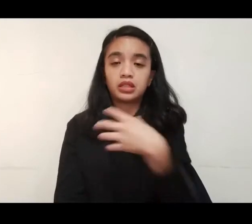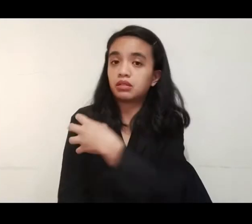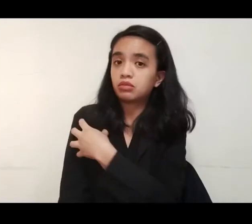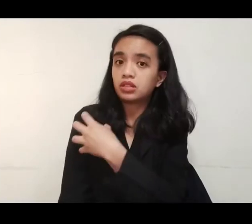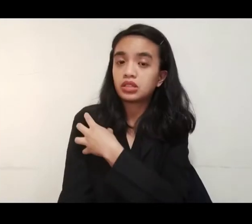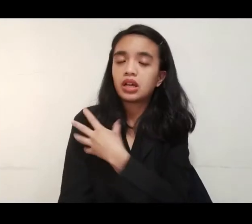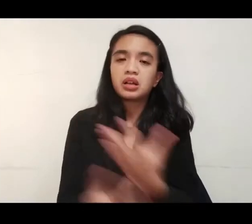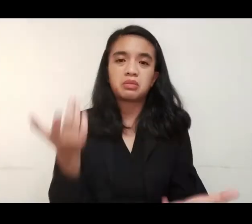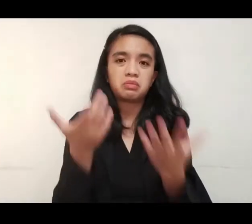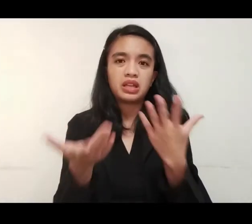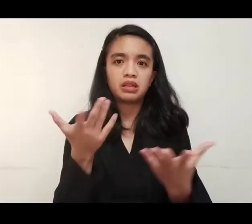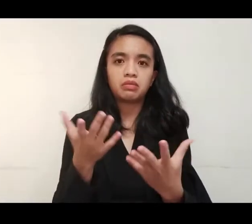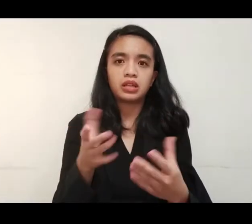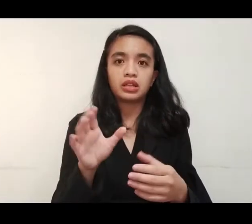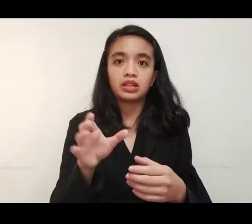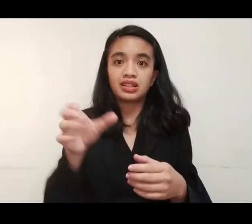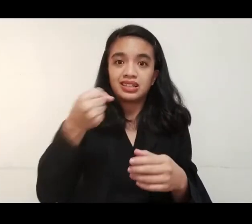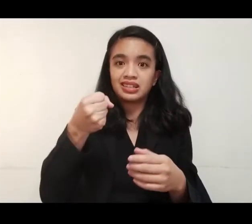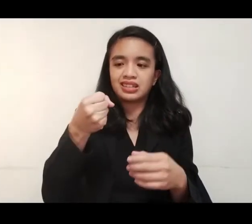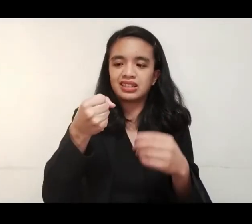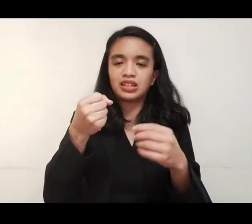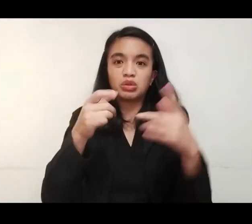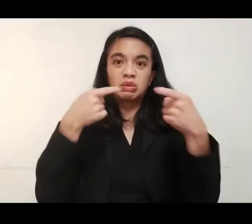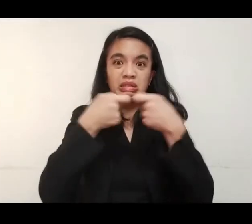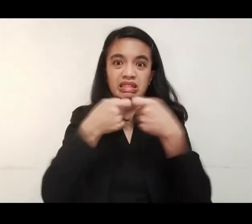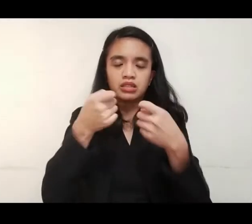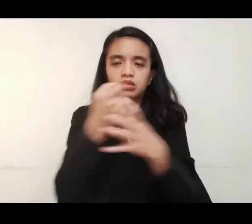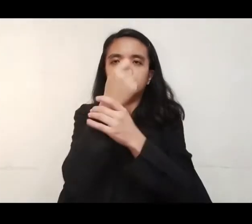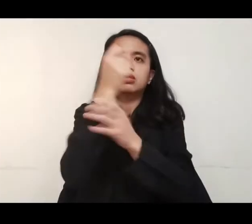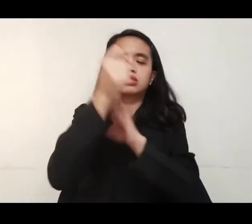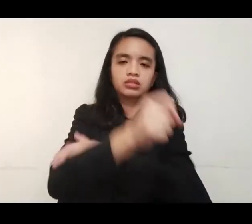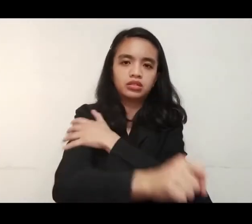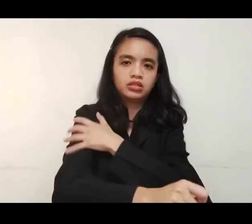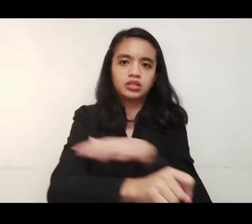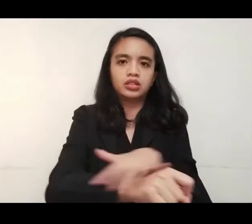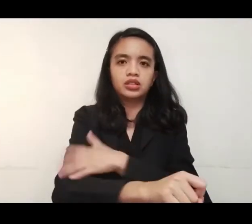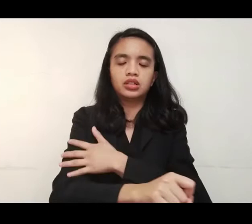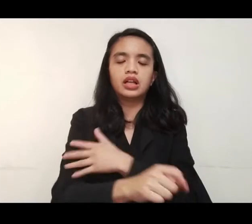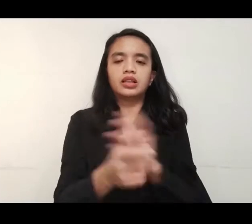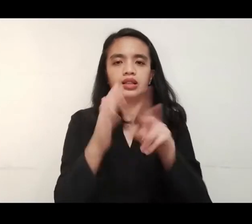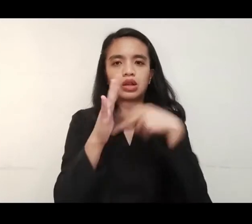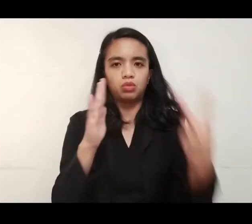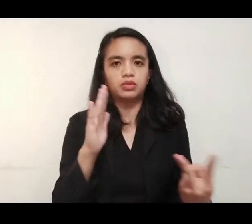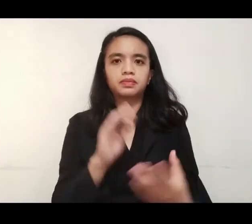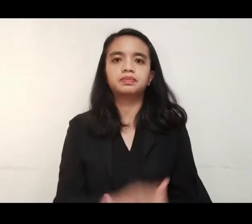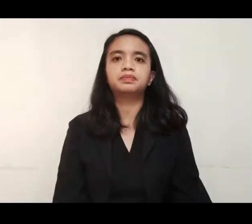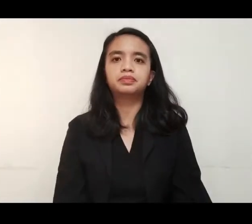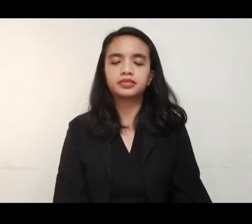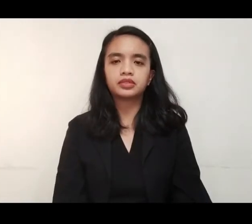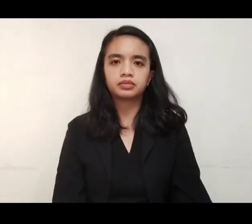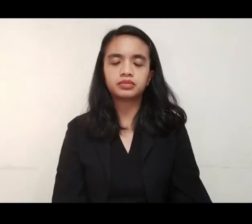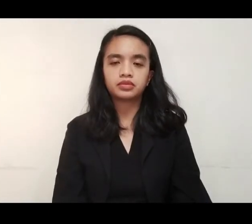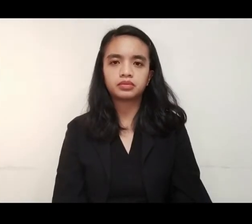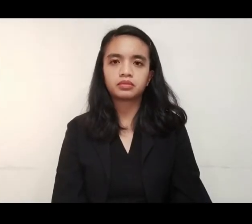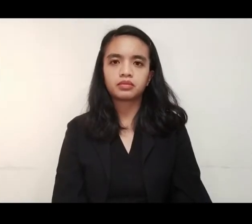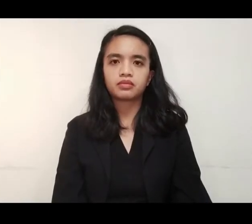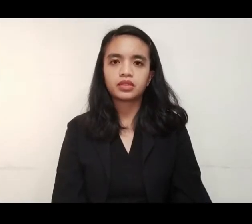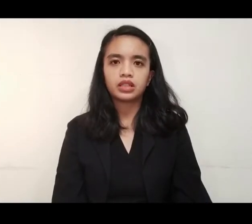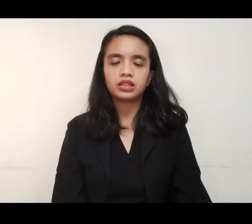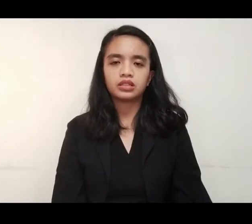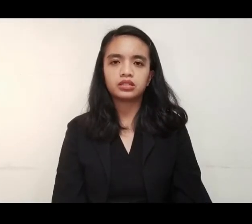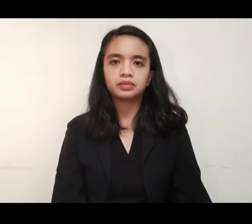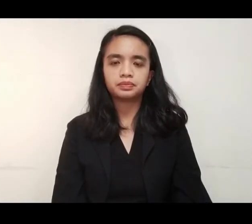simento. Pero ayon sa pulisya, maaaring nahawakan niya ang ground ng kuryente habang nagwe-wielding at nahulog.